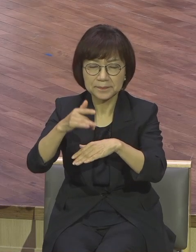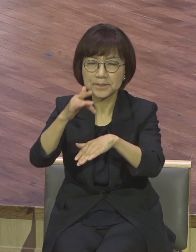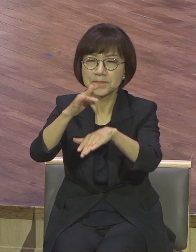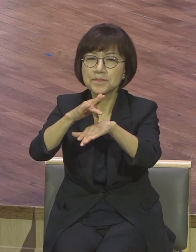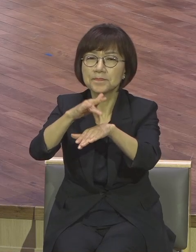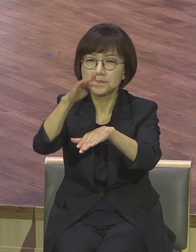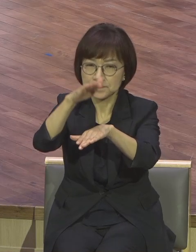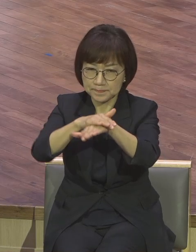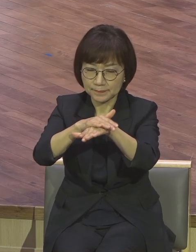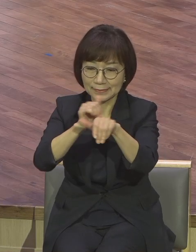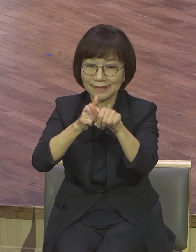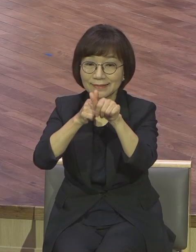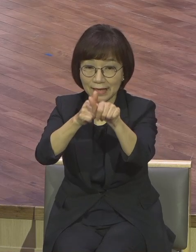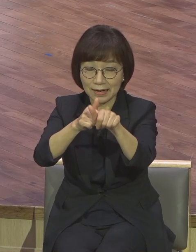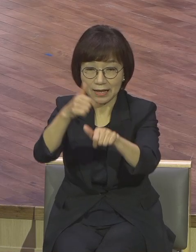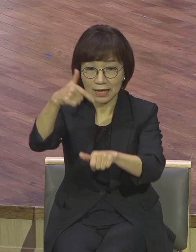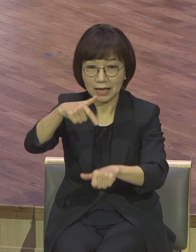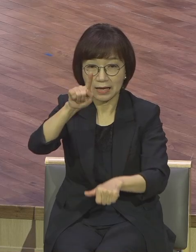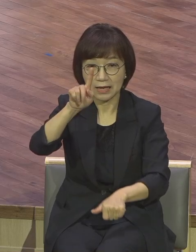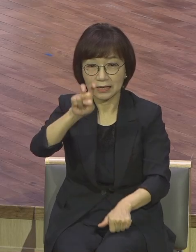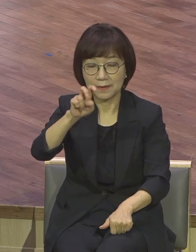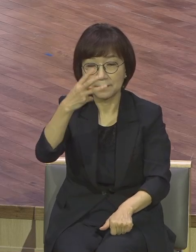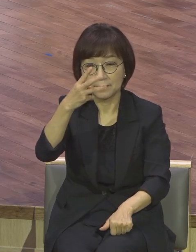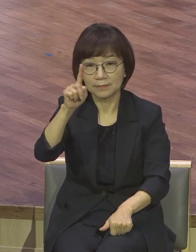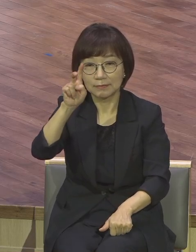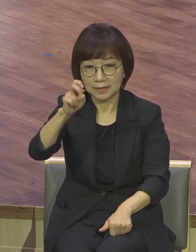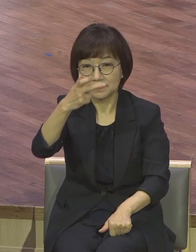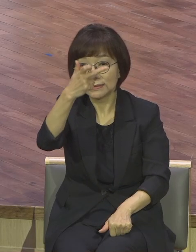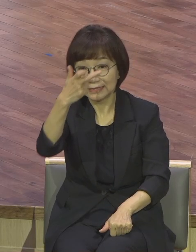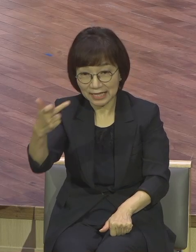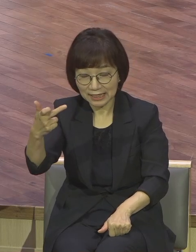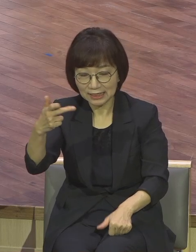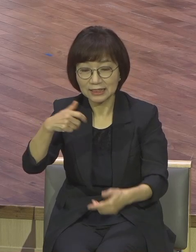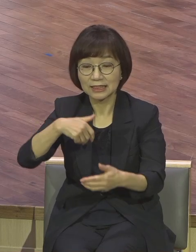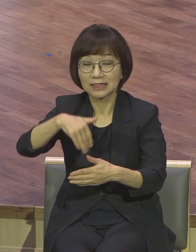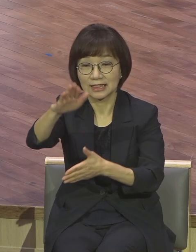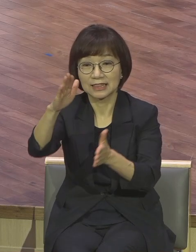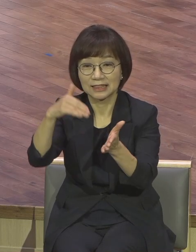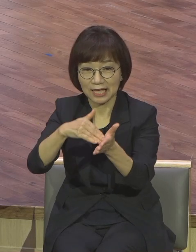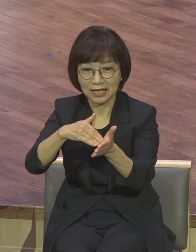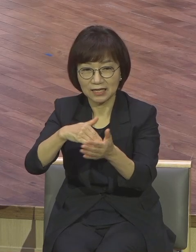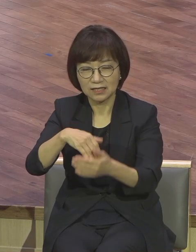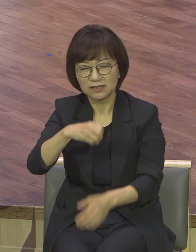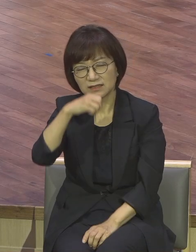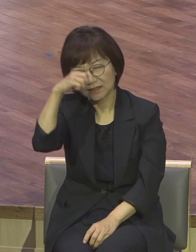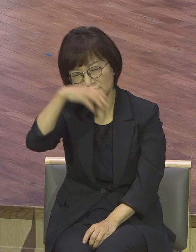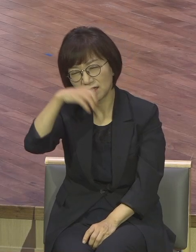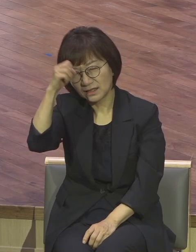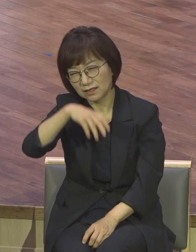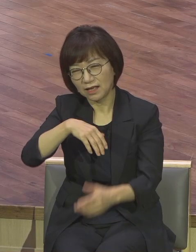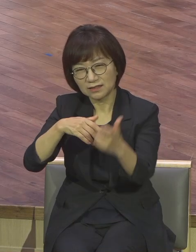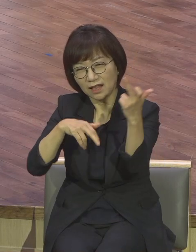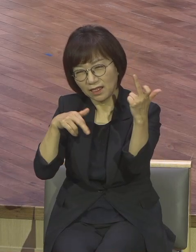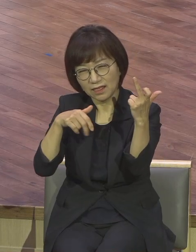따라 감남산에 가시며 그냥 감남산에 가서 기도했다라고 표현하면 될 텐데